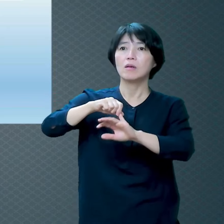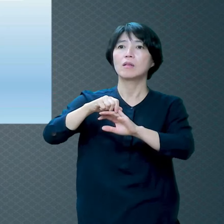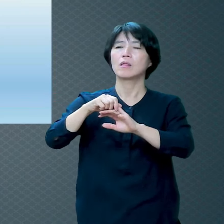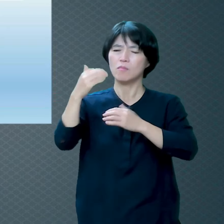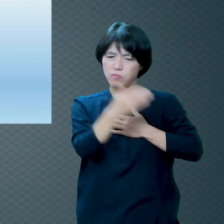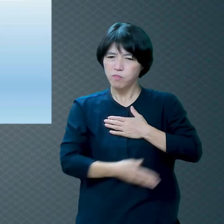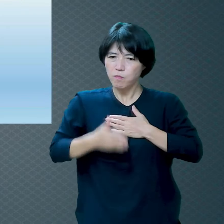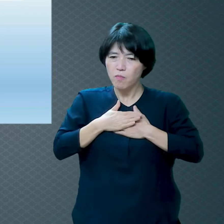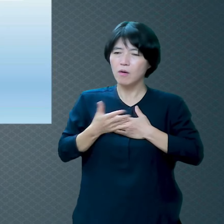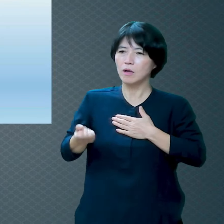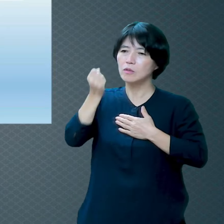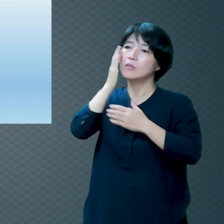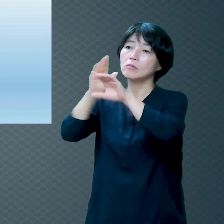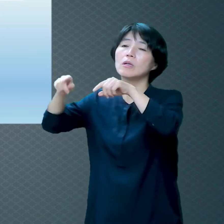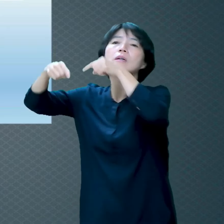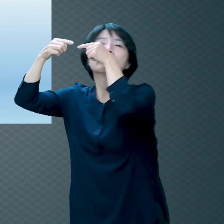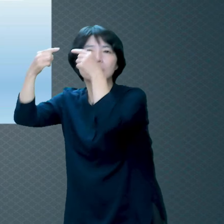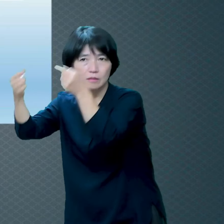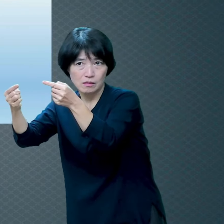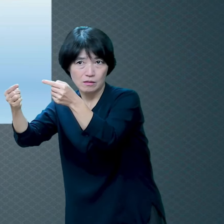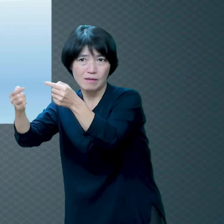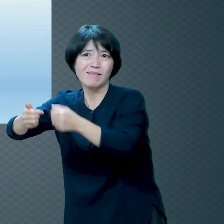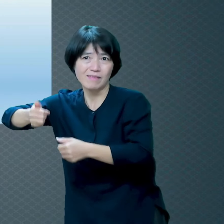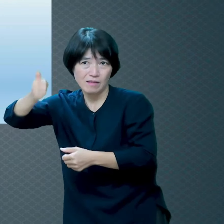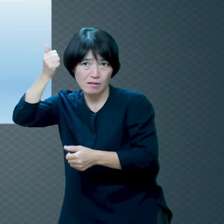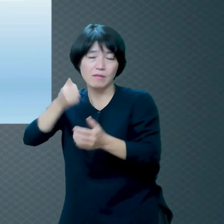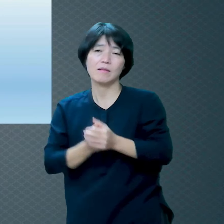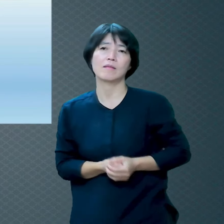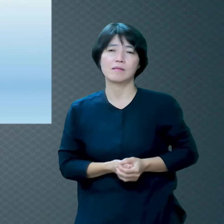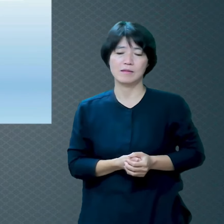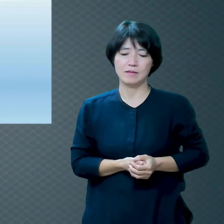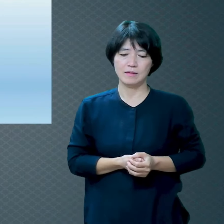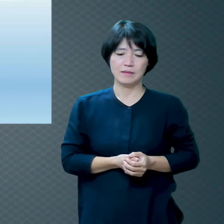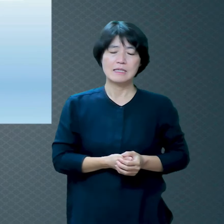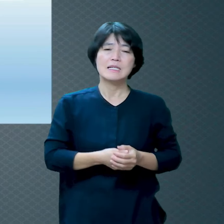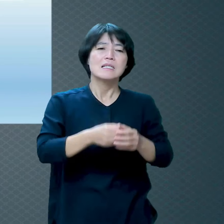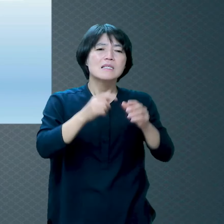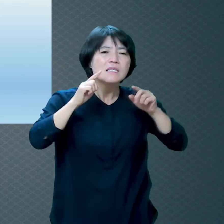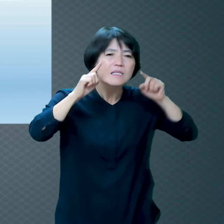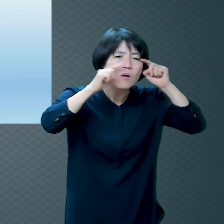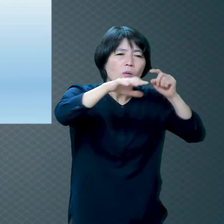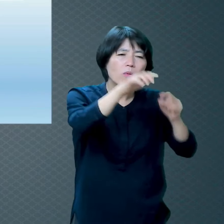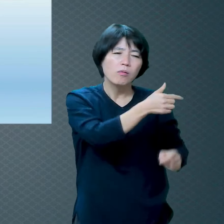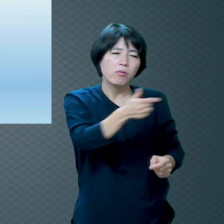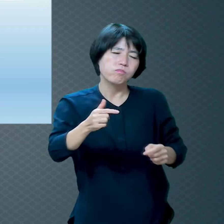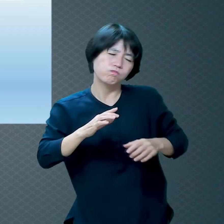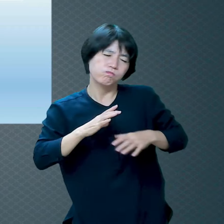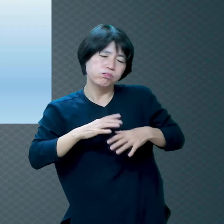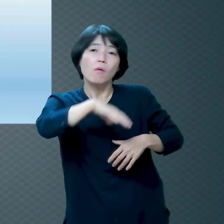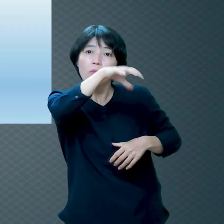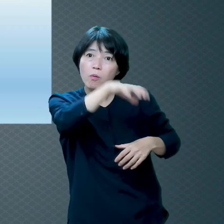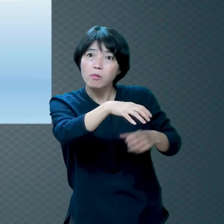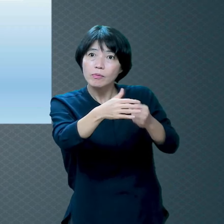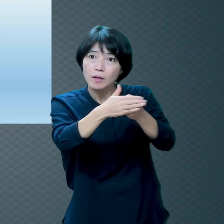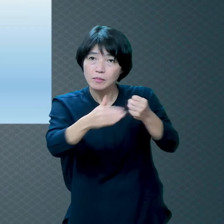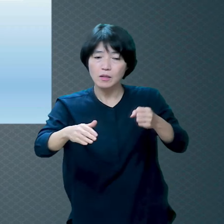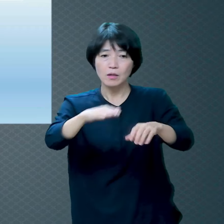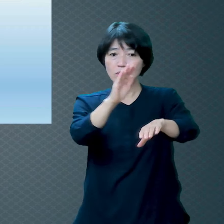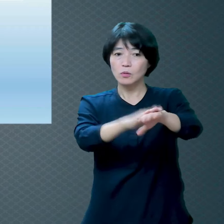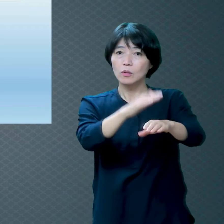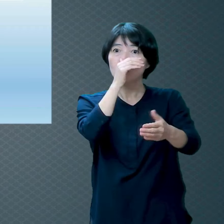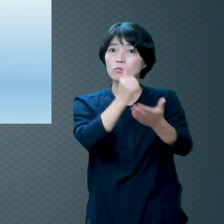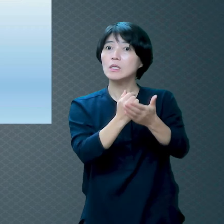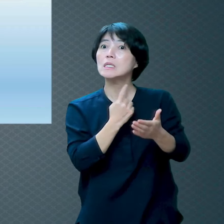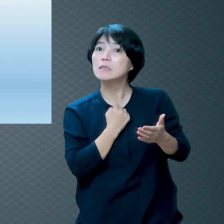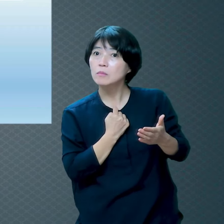지옥 꺼지지 않는 불에 들어가는 것보다 나은이라 얼마나 지옥이 무서우면 손이 죄를